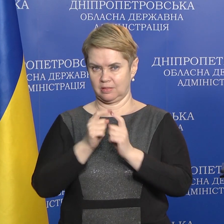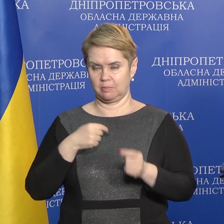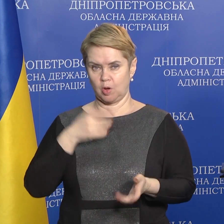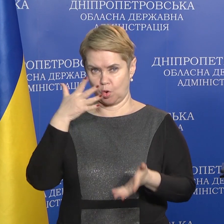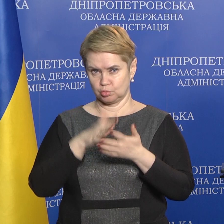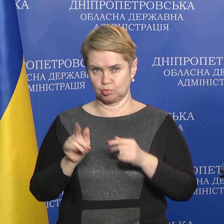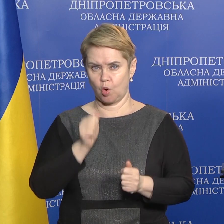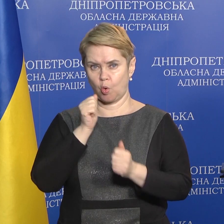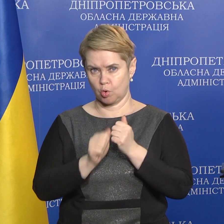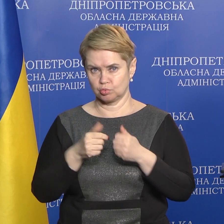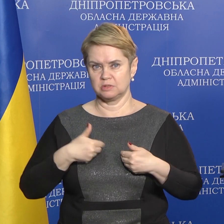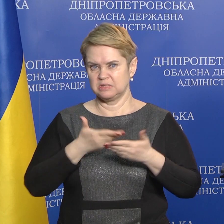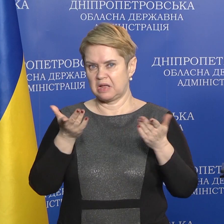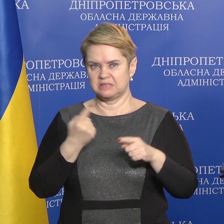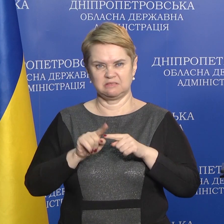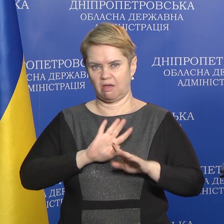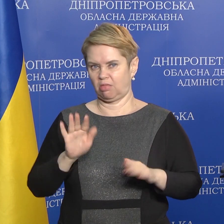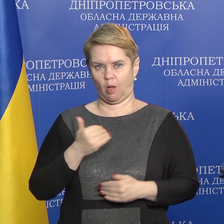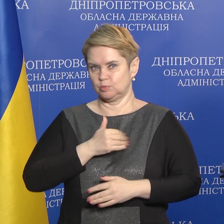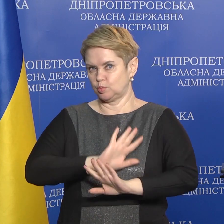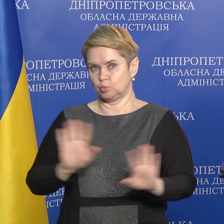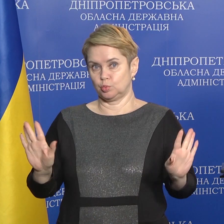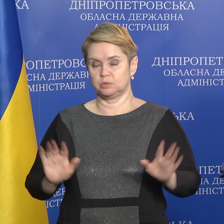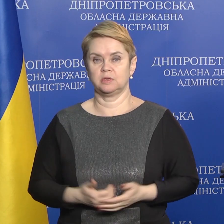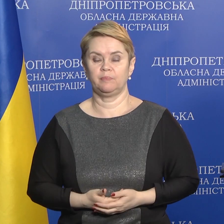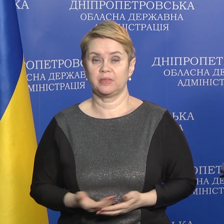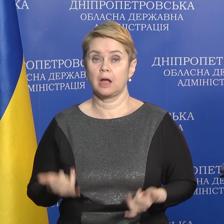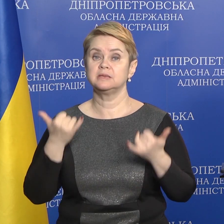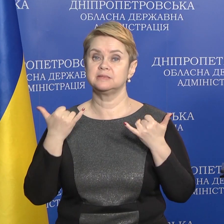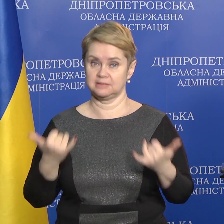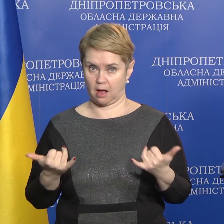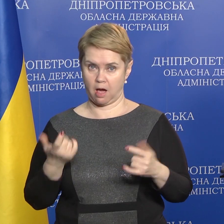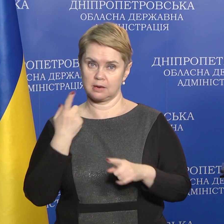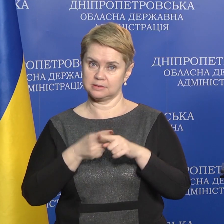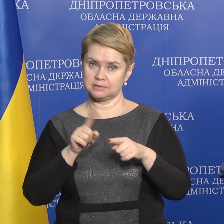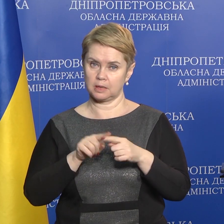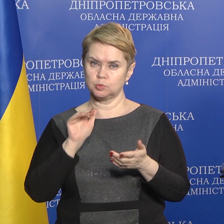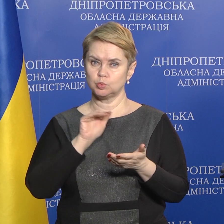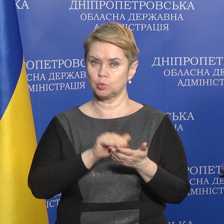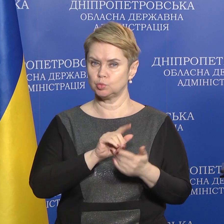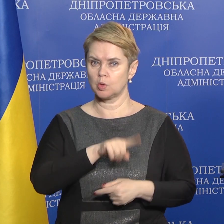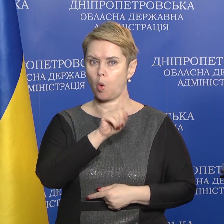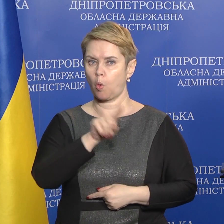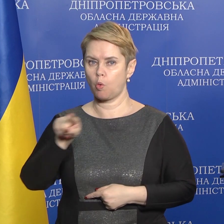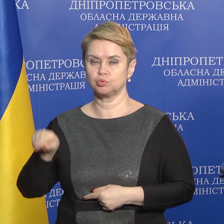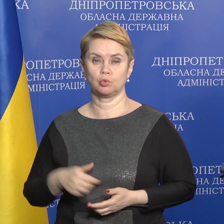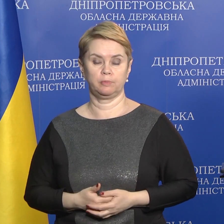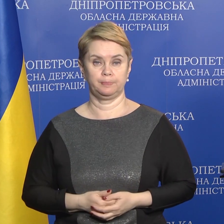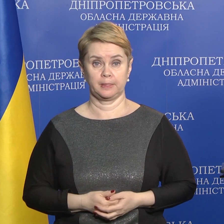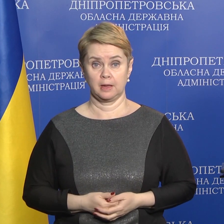вважали, що кожного з нас це не стосується. Але зараз це стосується кожного.